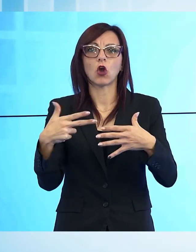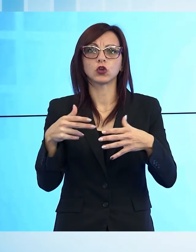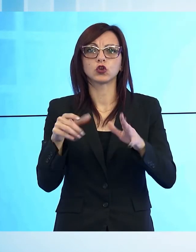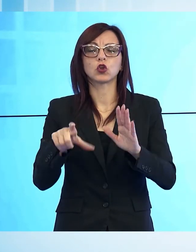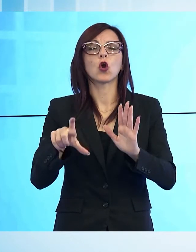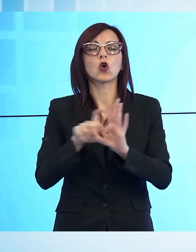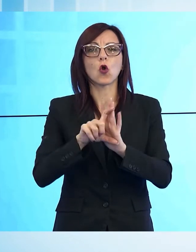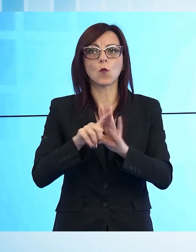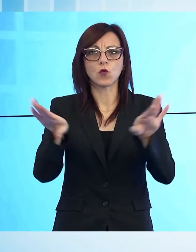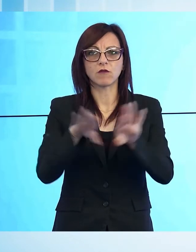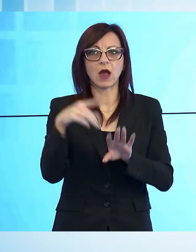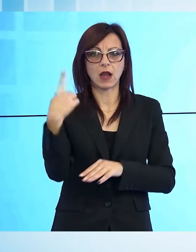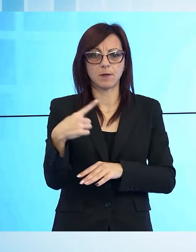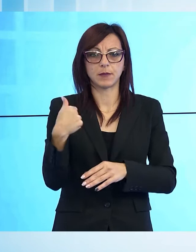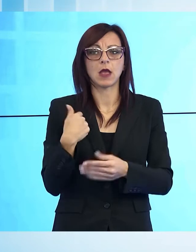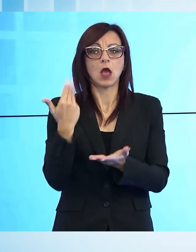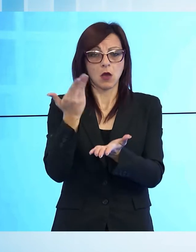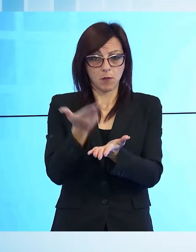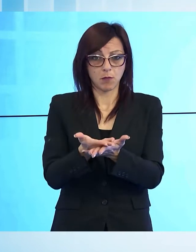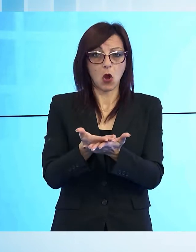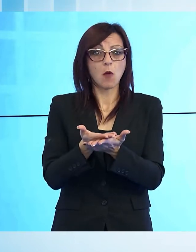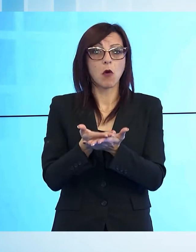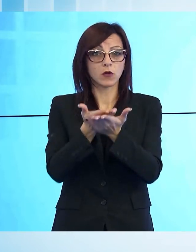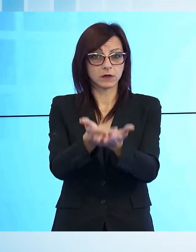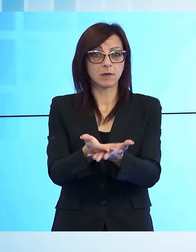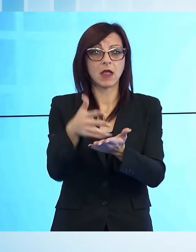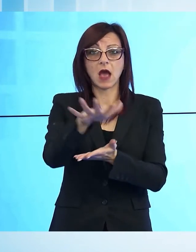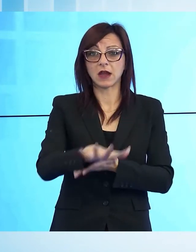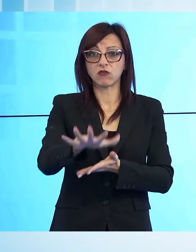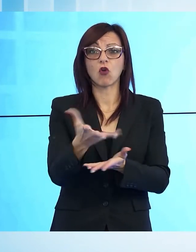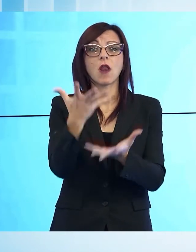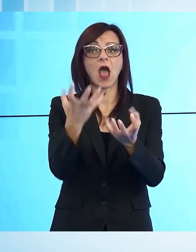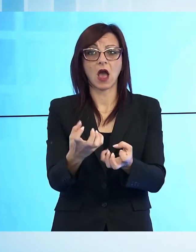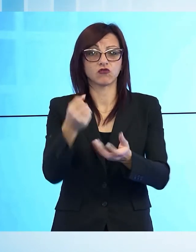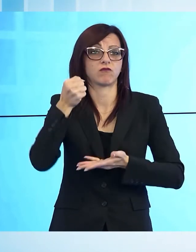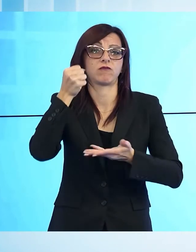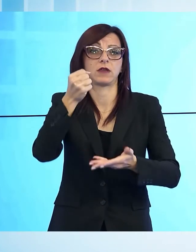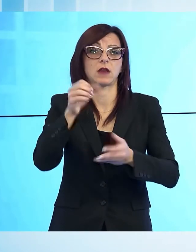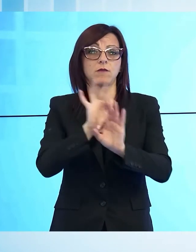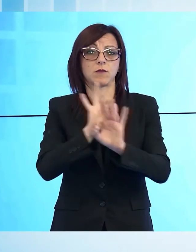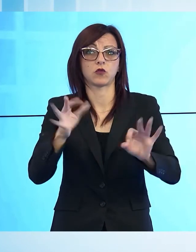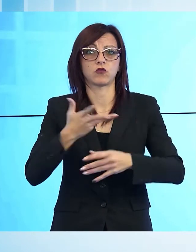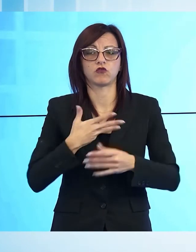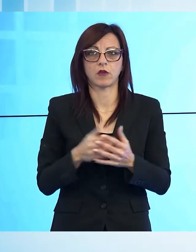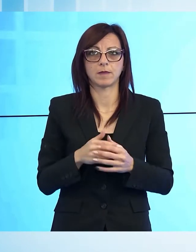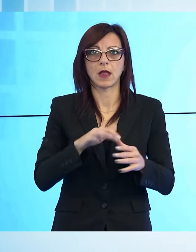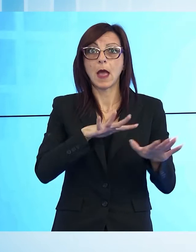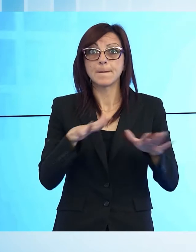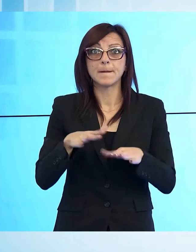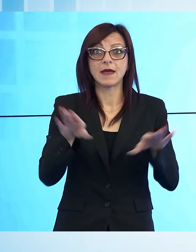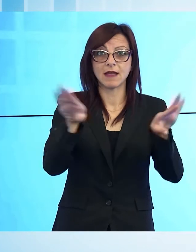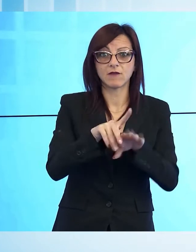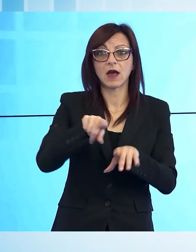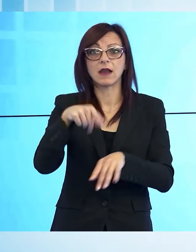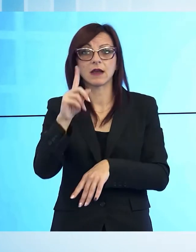presentato il pacchetto alla regione toscana che ha finanziato il tutto. Tutta la valle, Medievalle e Garfagnana insieme hanno vinto